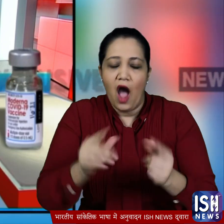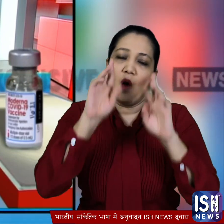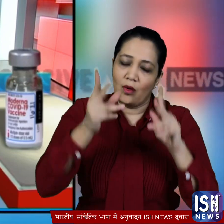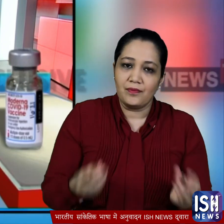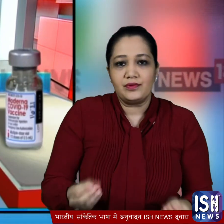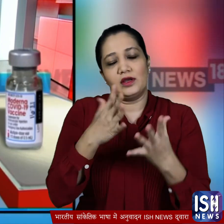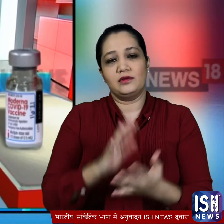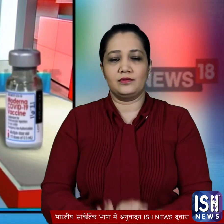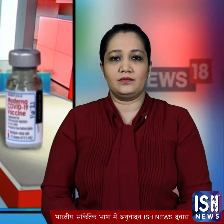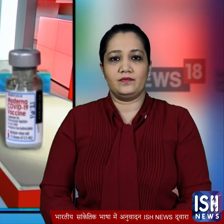तेजी आने के उम्मीद है